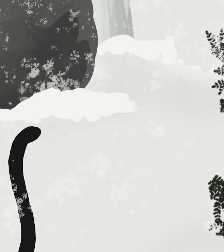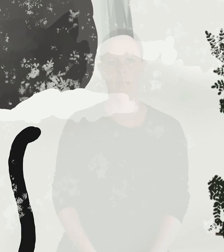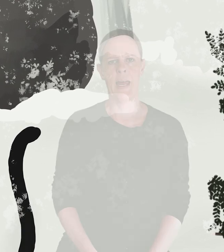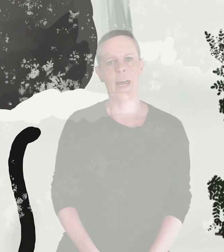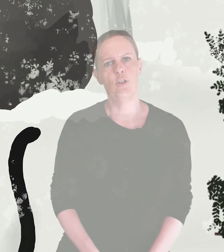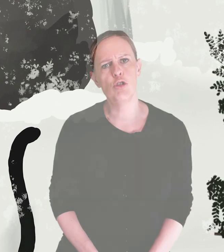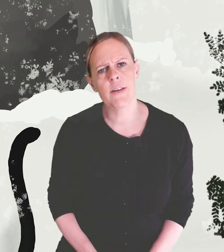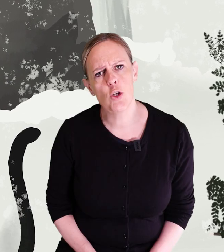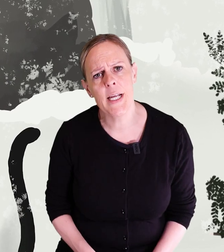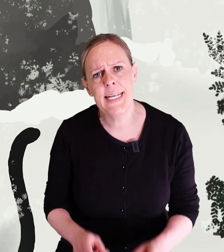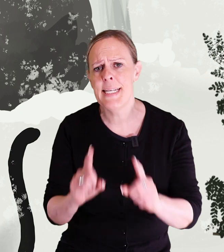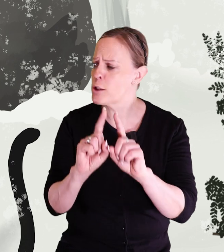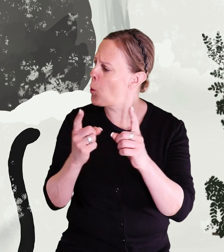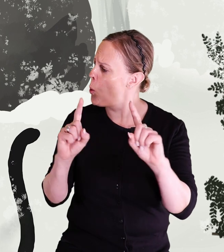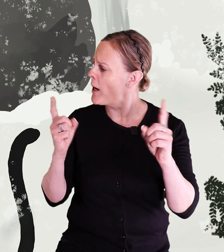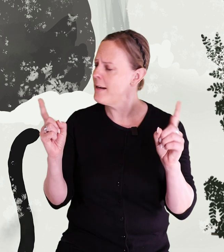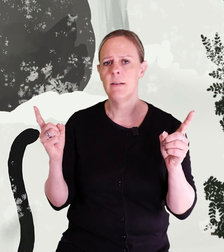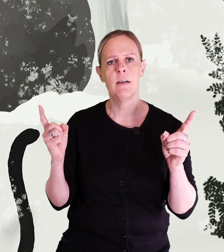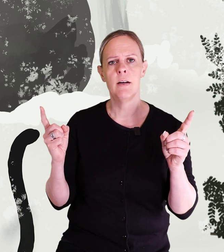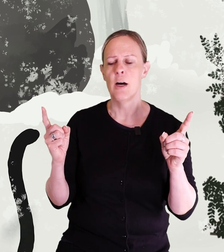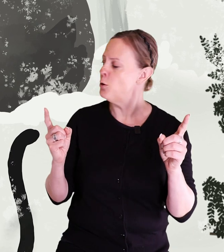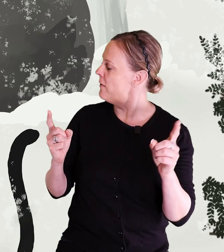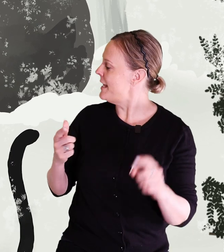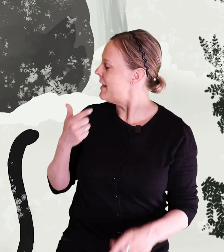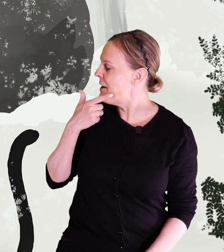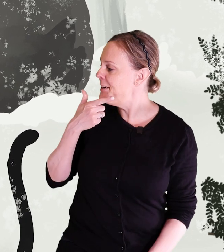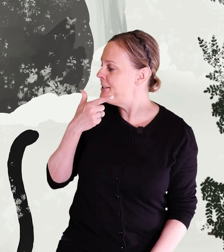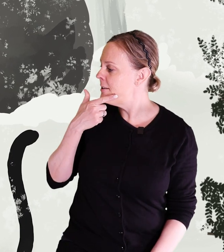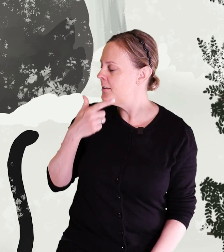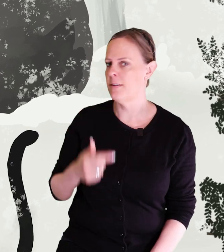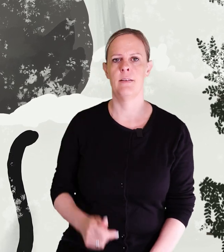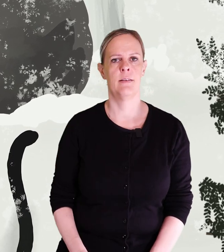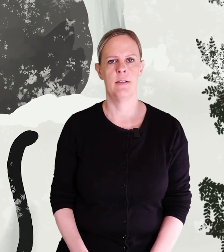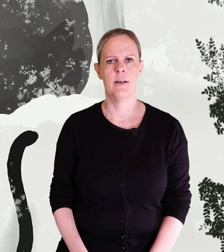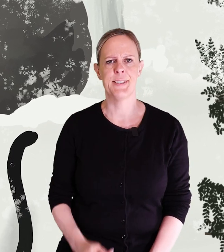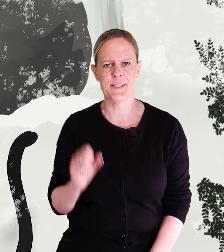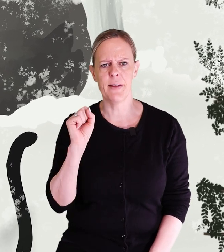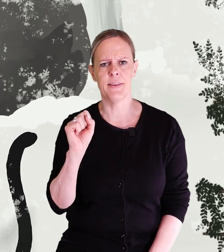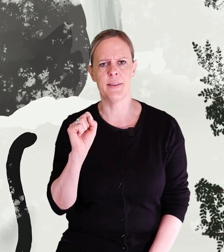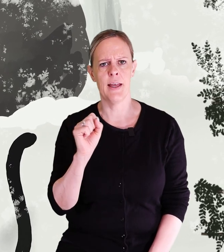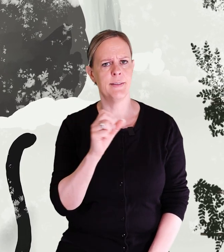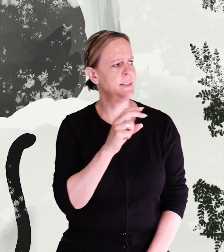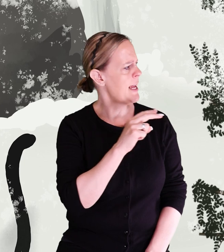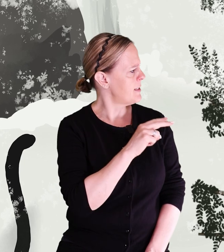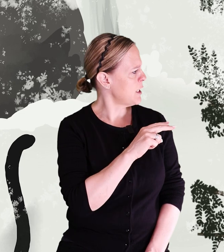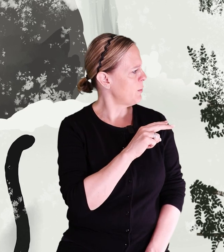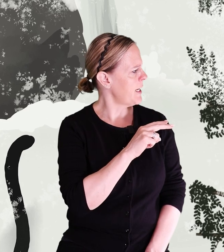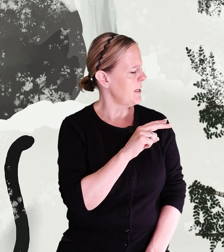Nu ska vi gå in i skogen. Du är väl inte rädd? Svante ser sig omkring.